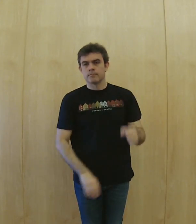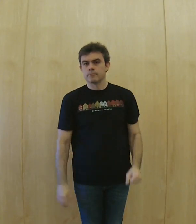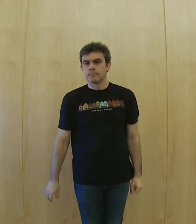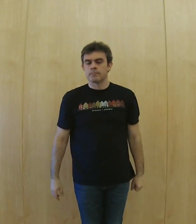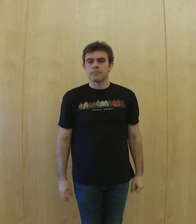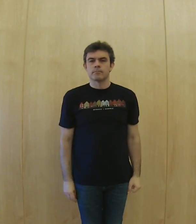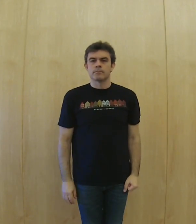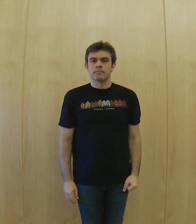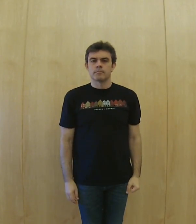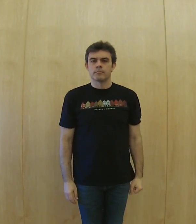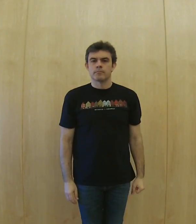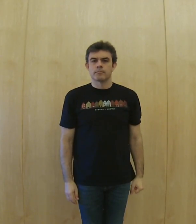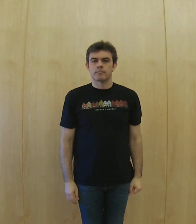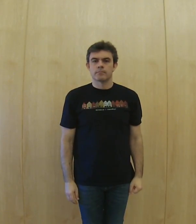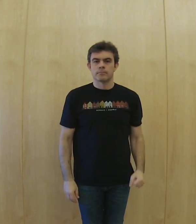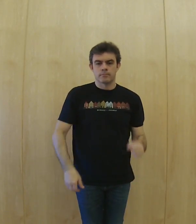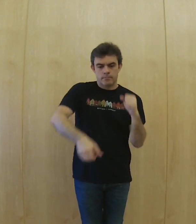regulador, esfuerzo,